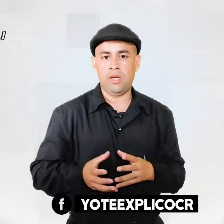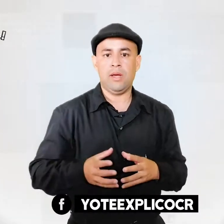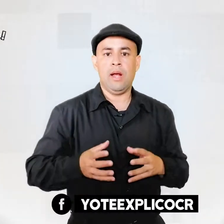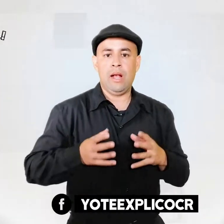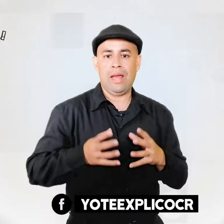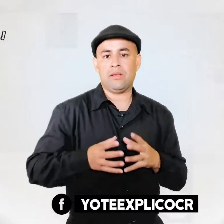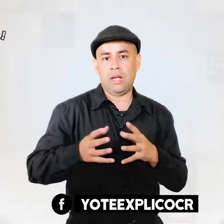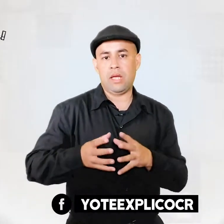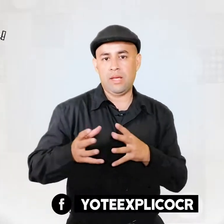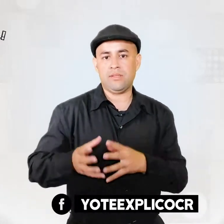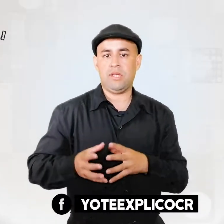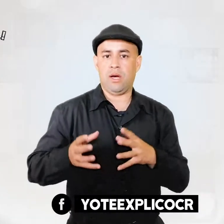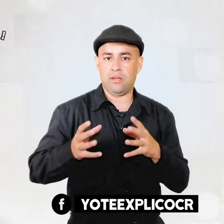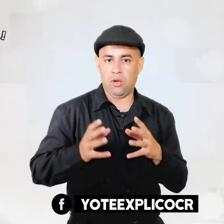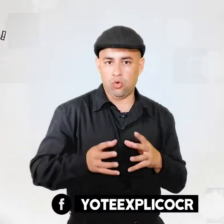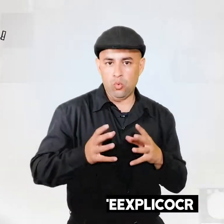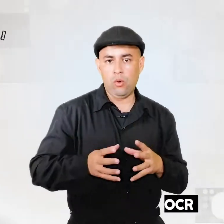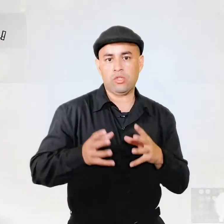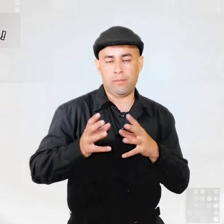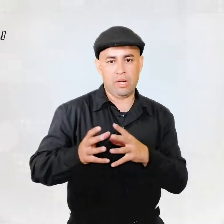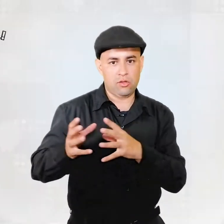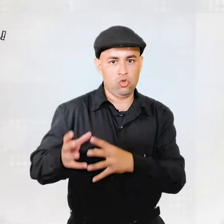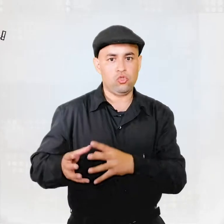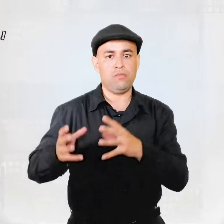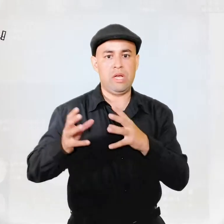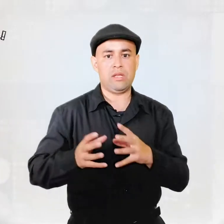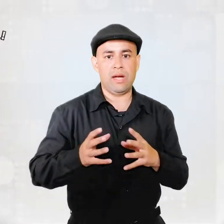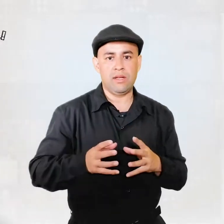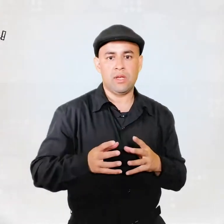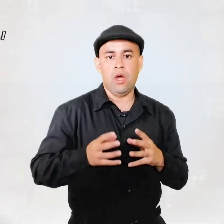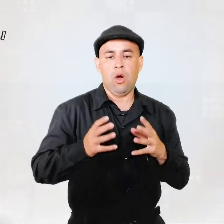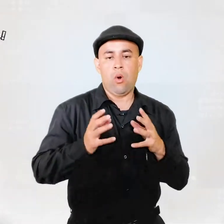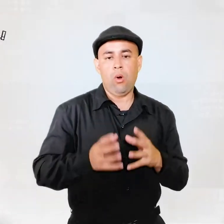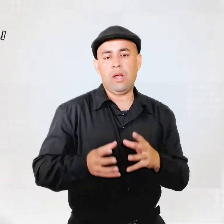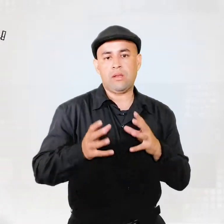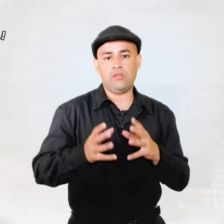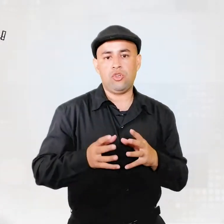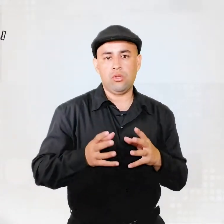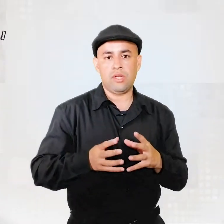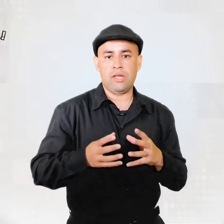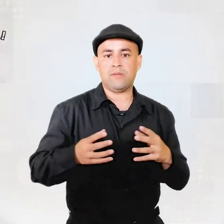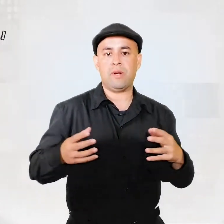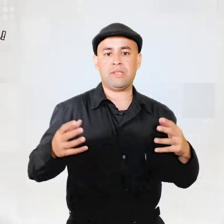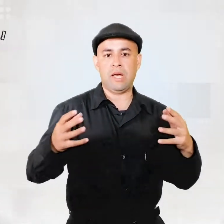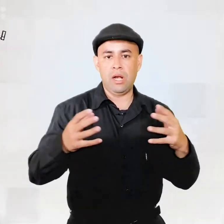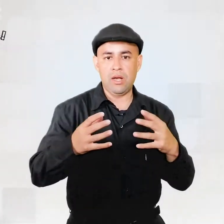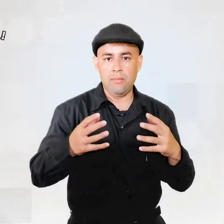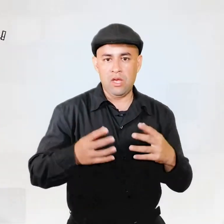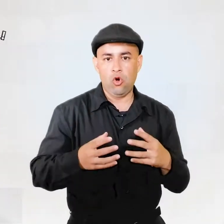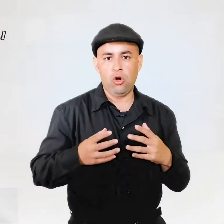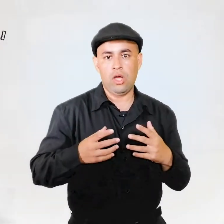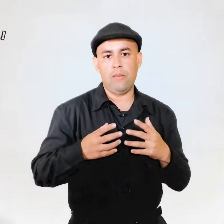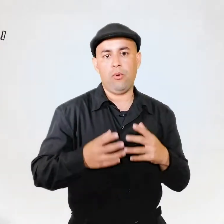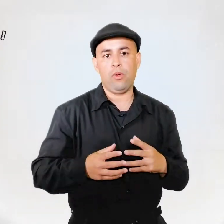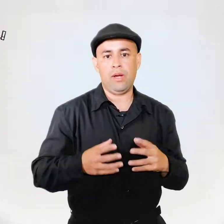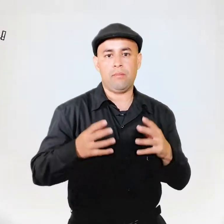la inteligencia de los nuevos aparatos militares con la intención de dispersar al enemigo y poder